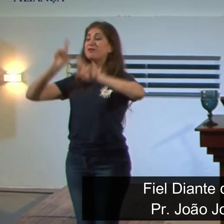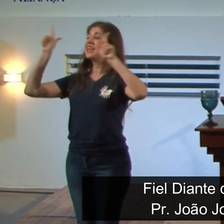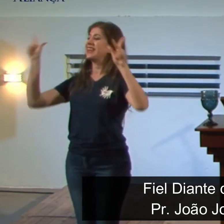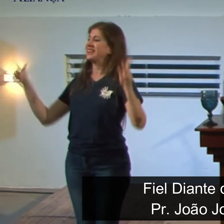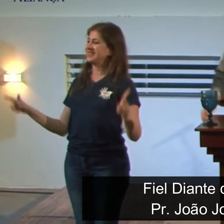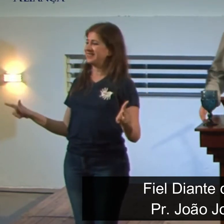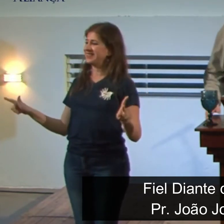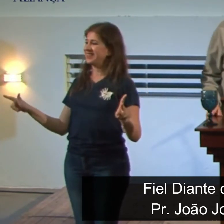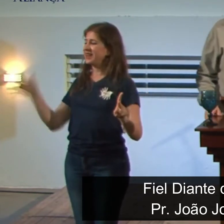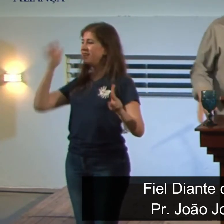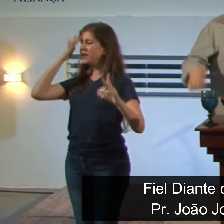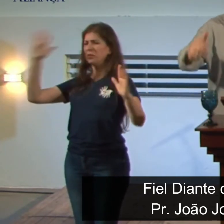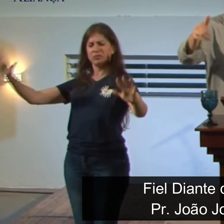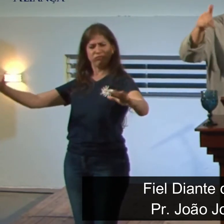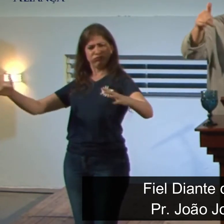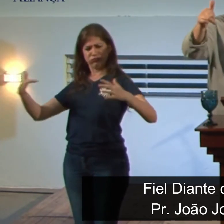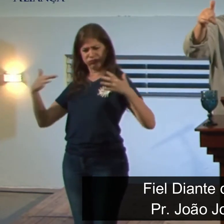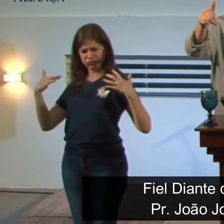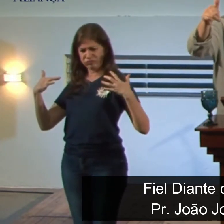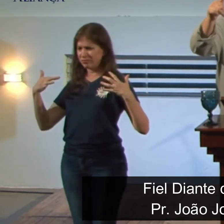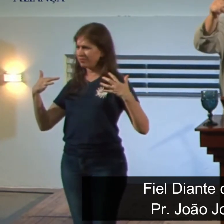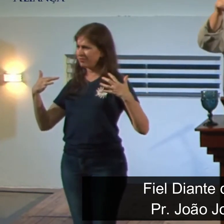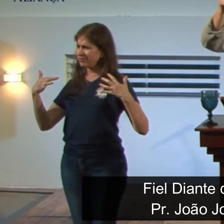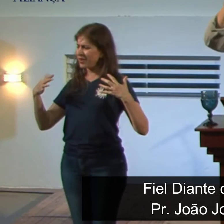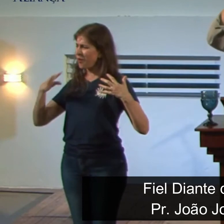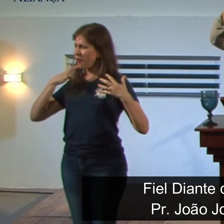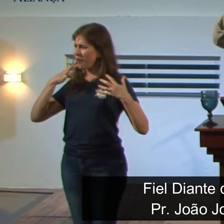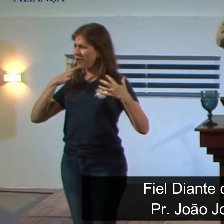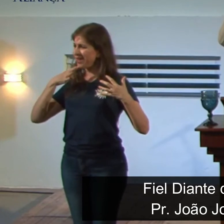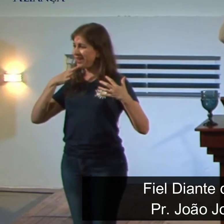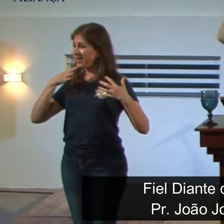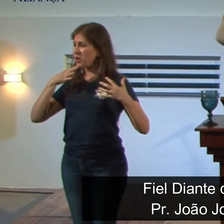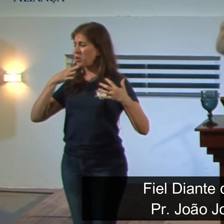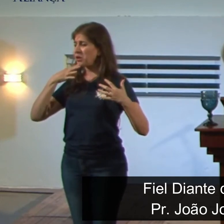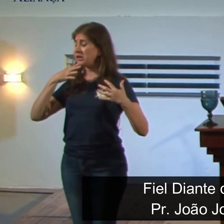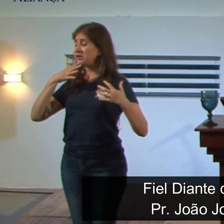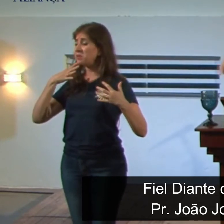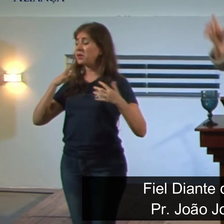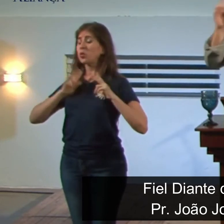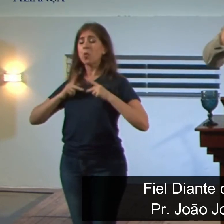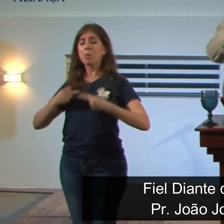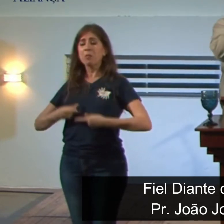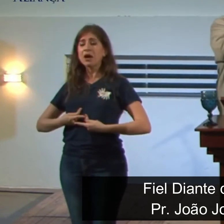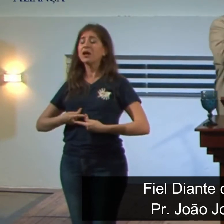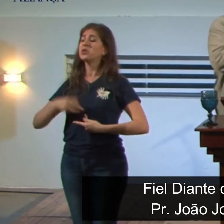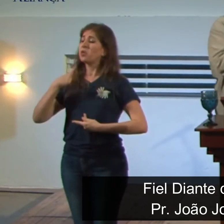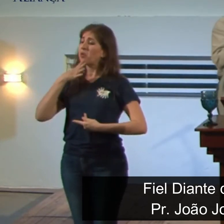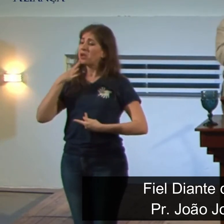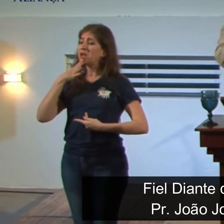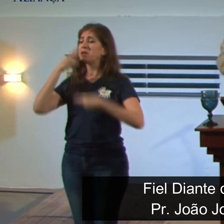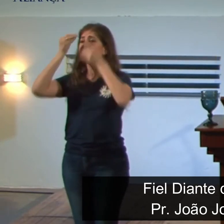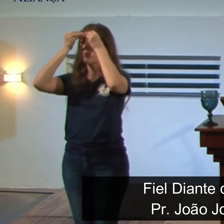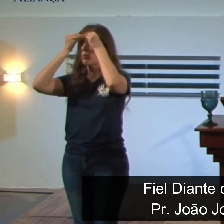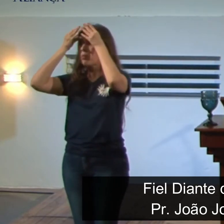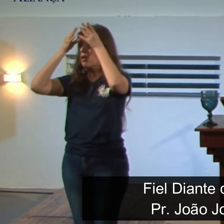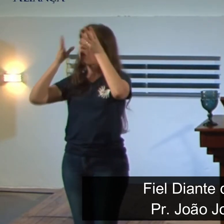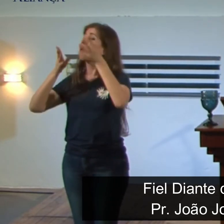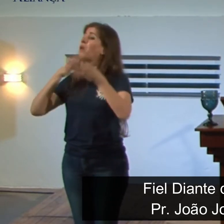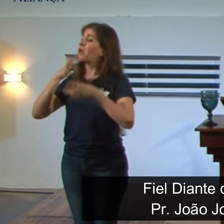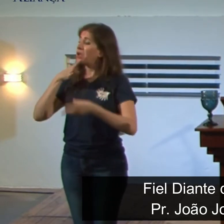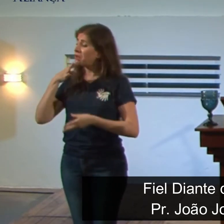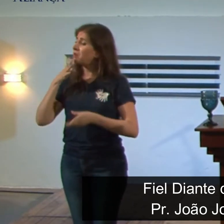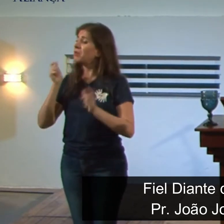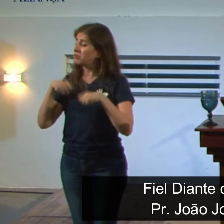para fazer a diferença no mundo caído você pode ter o conhecimento da sabedoria humana e divina não despreze a sabedoria humana